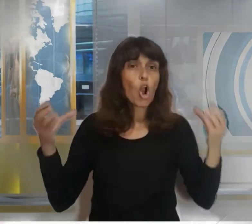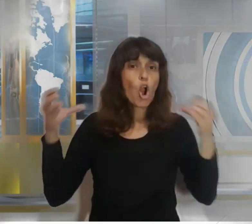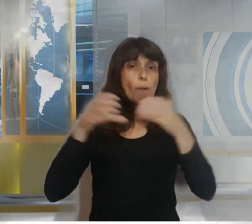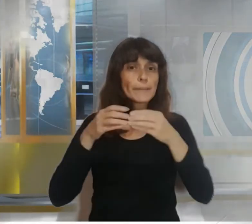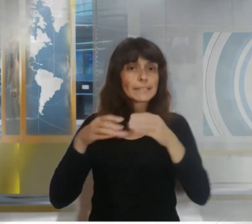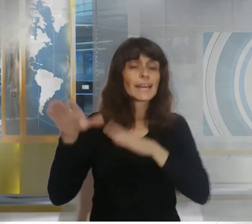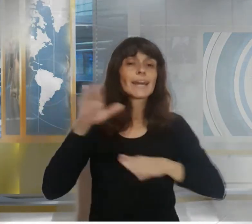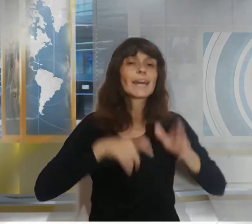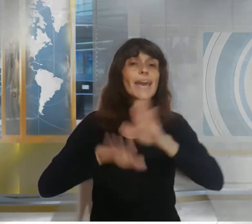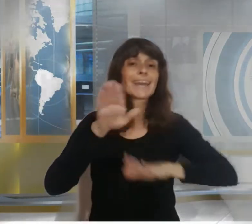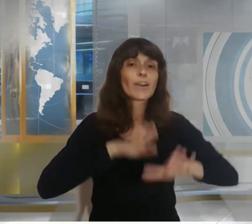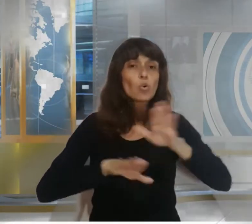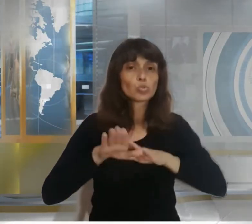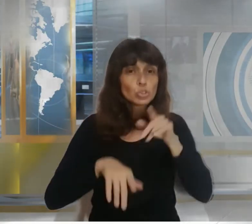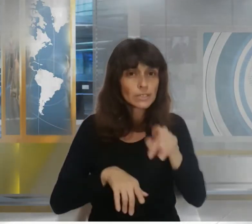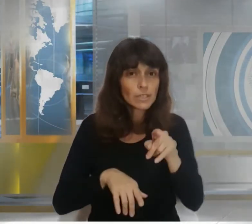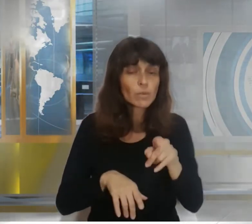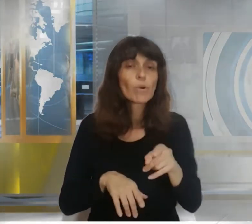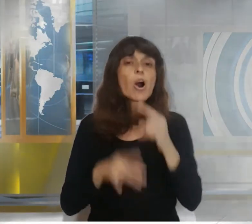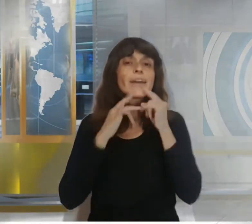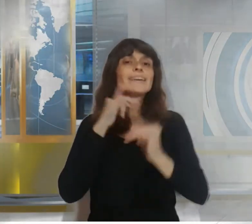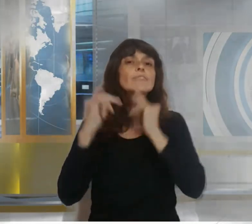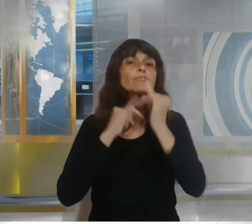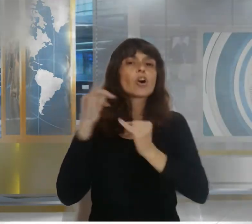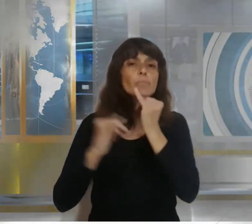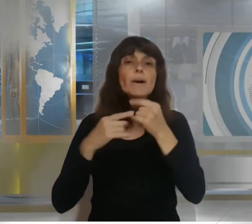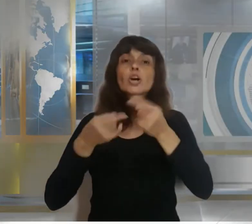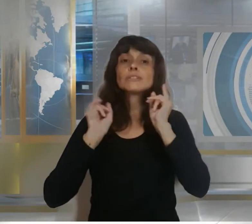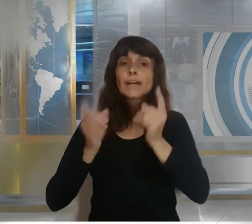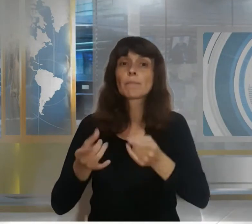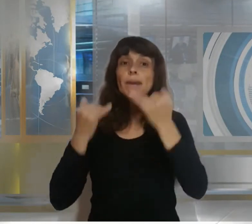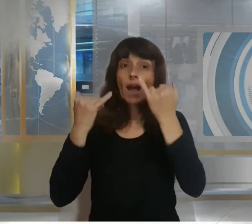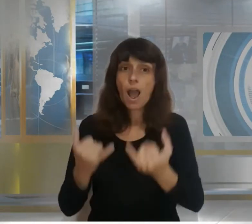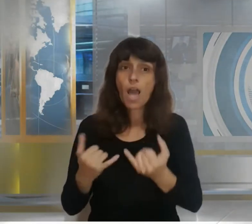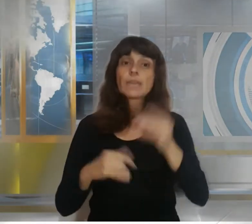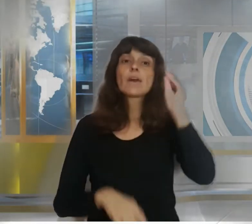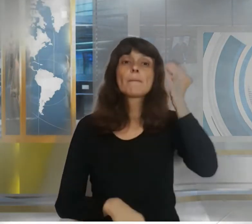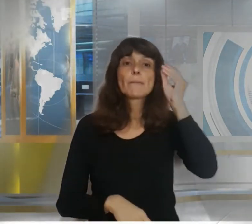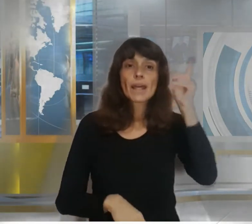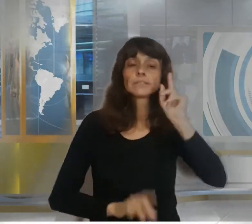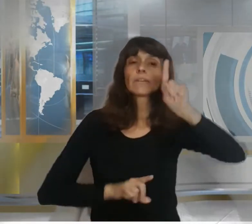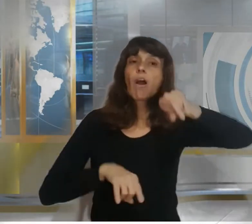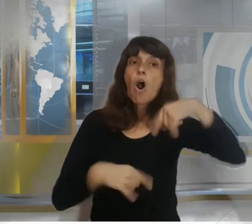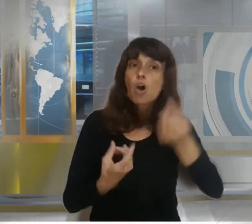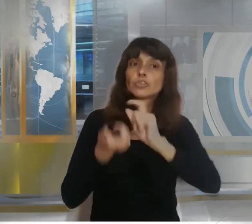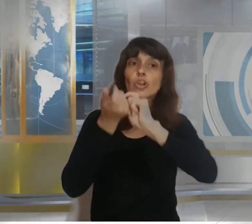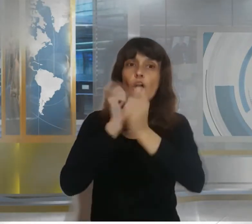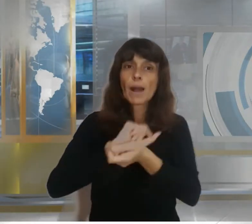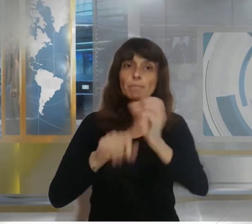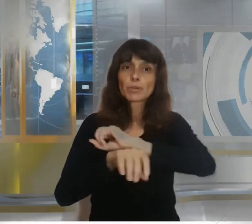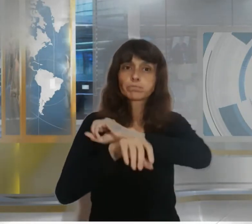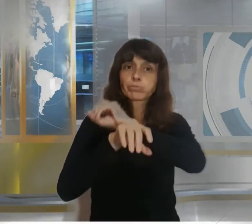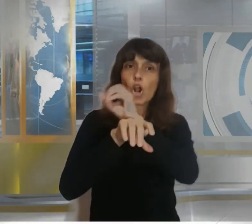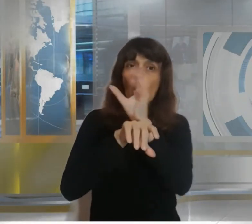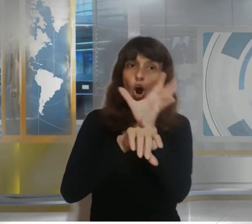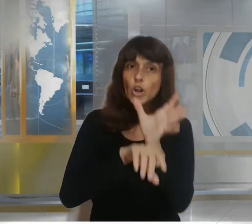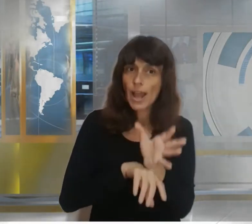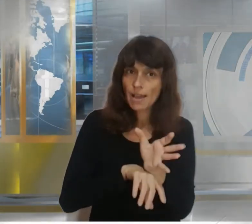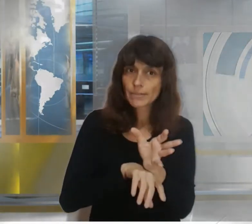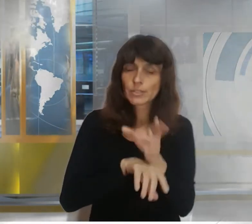organización mundial de la salud se informó que también hay en brasil otra variante de coronavirus causante del